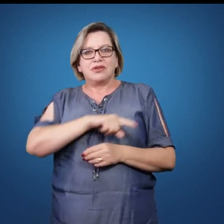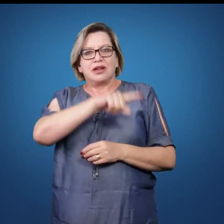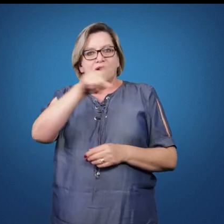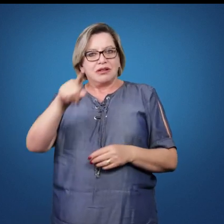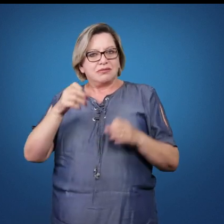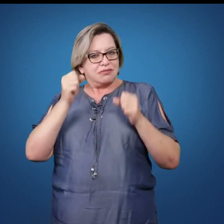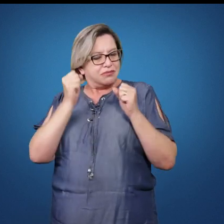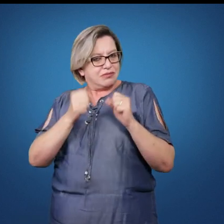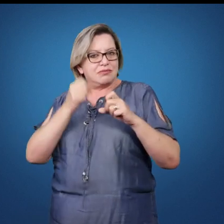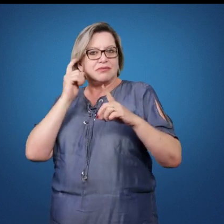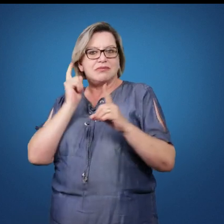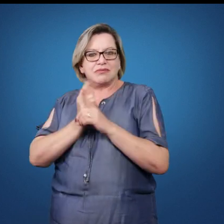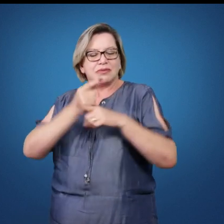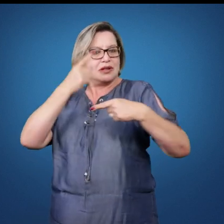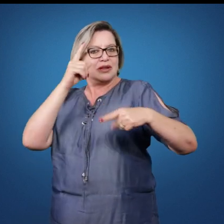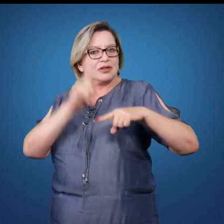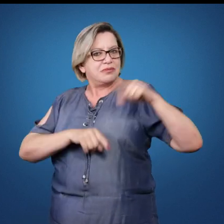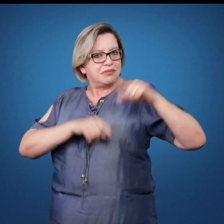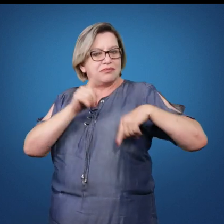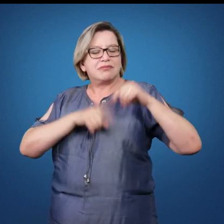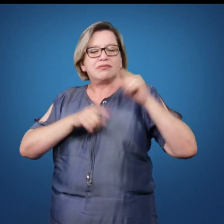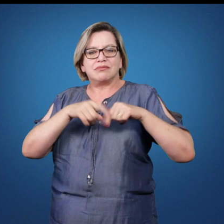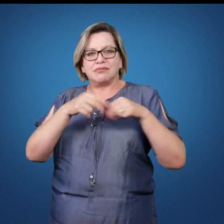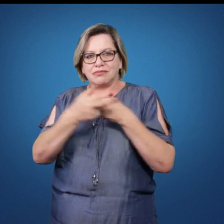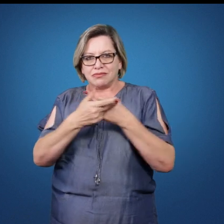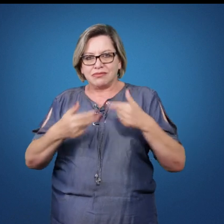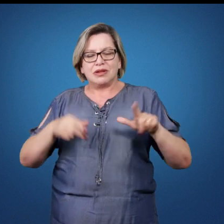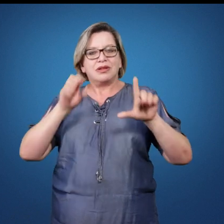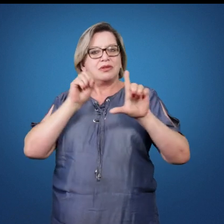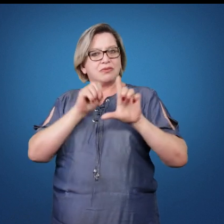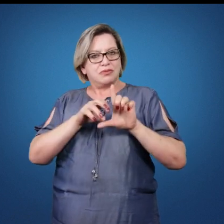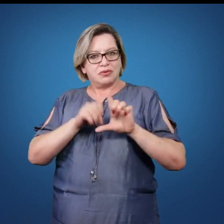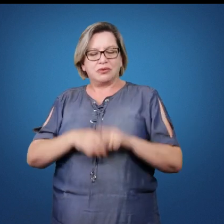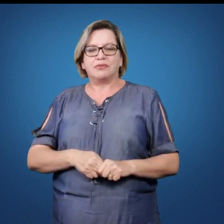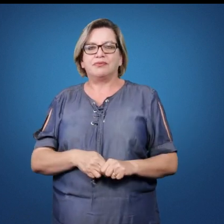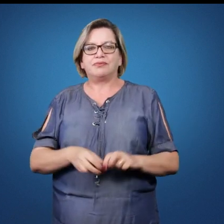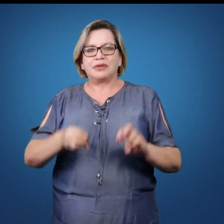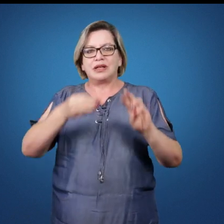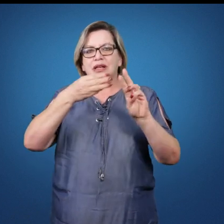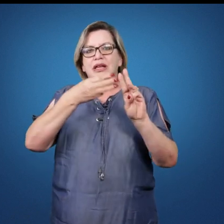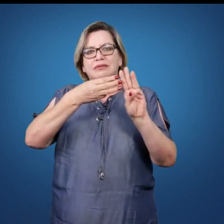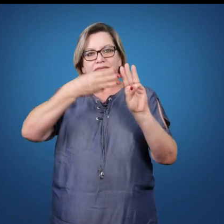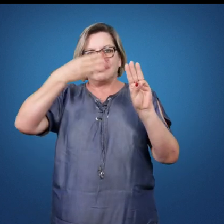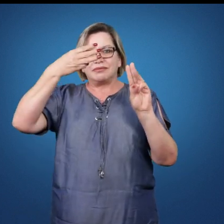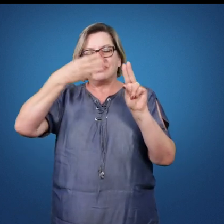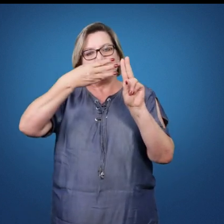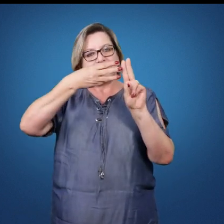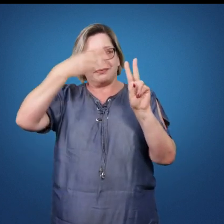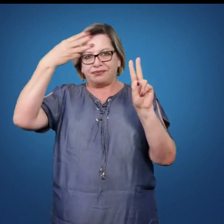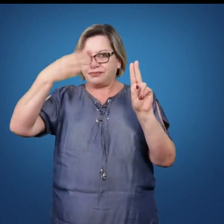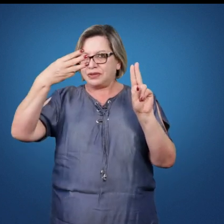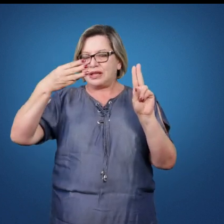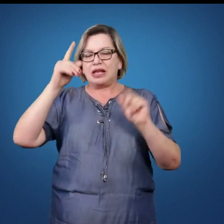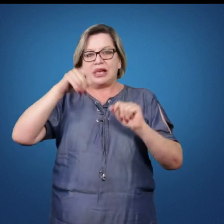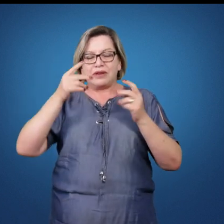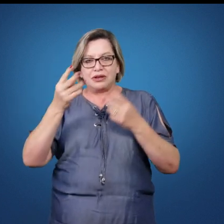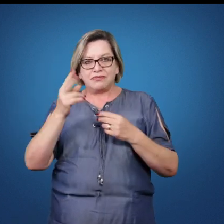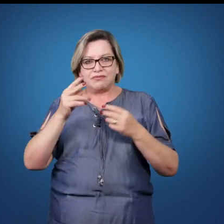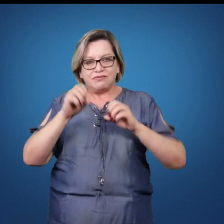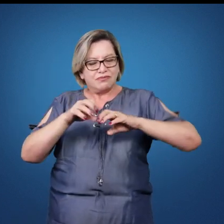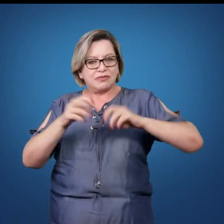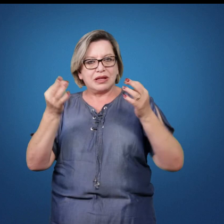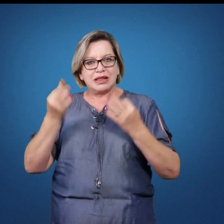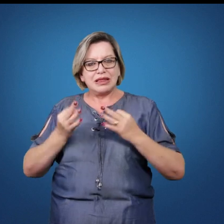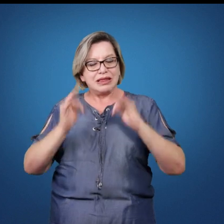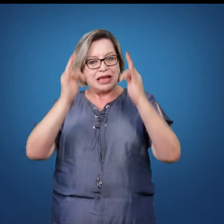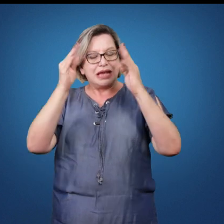encontrar nesses materiais essas informações. Na unidade 3, a gente vai trabalhar com as técnicas de jogo, especificamente os